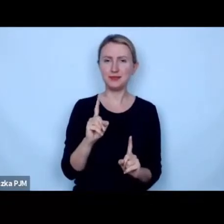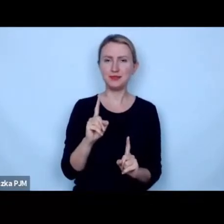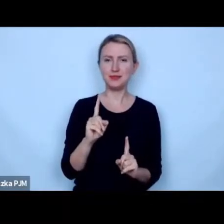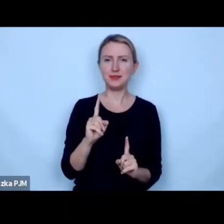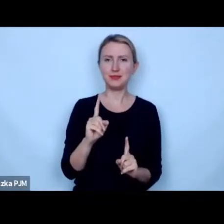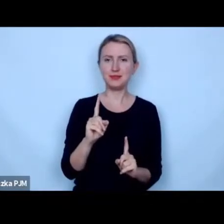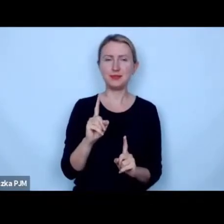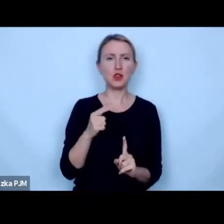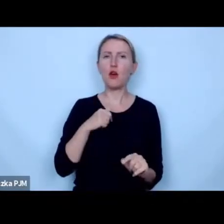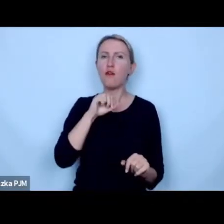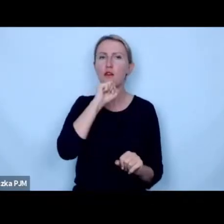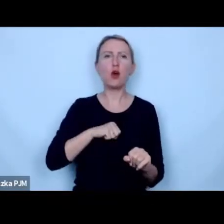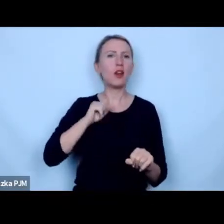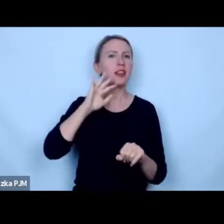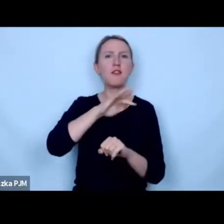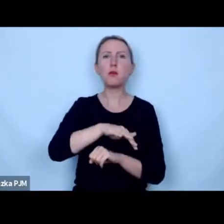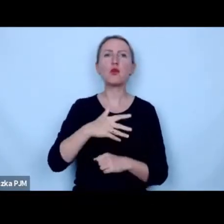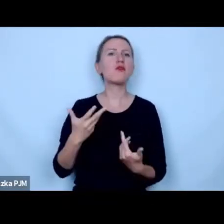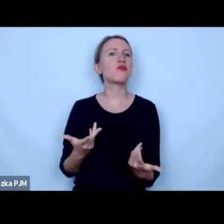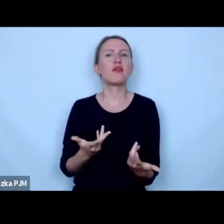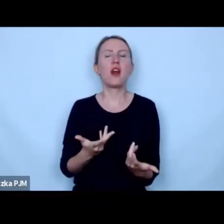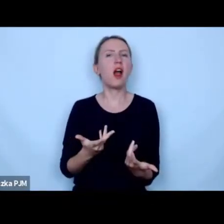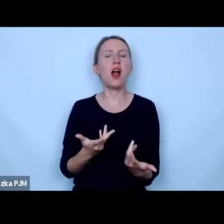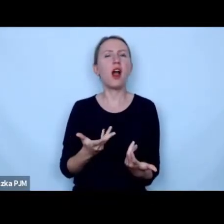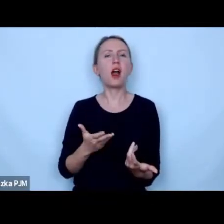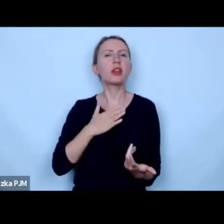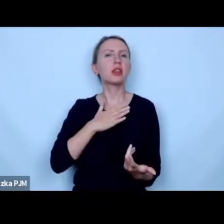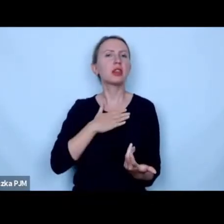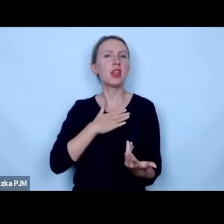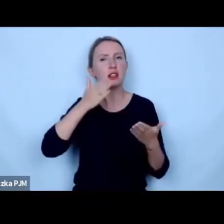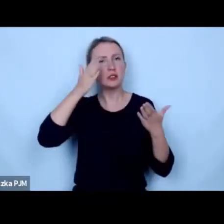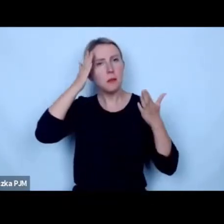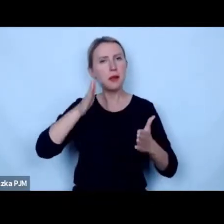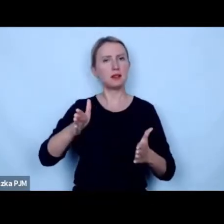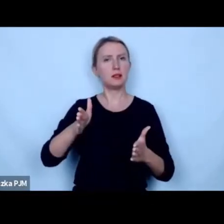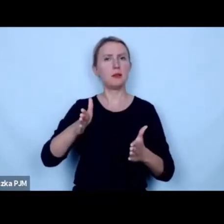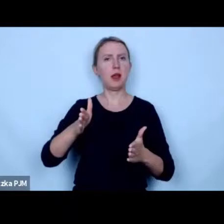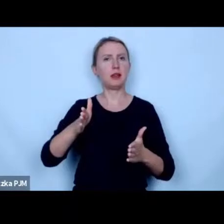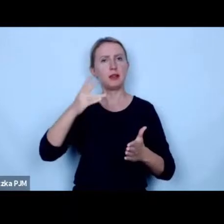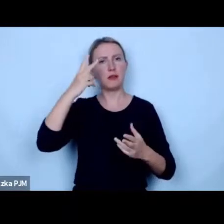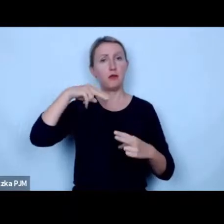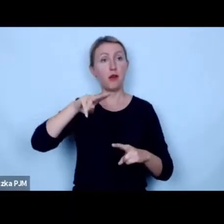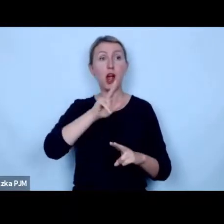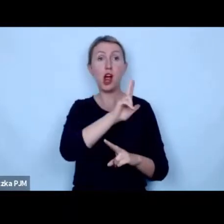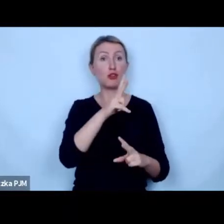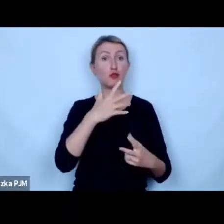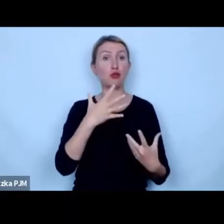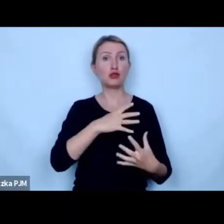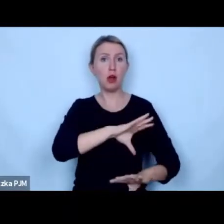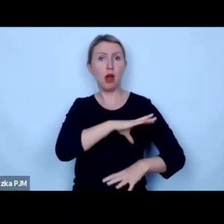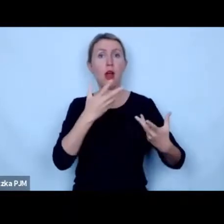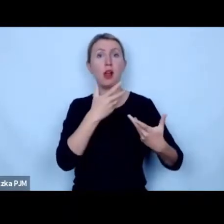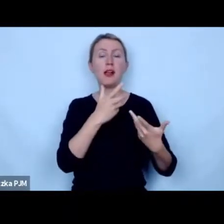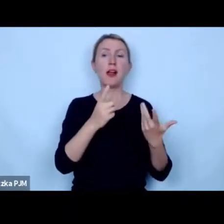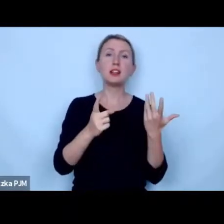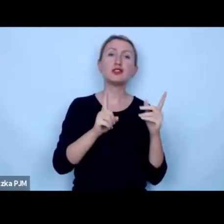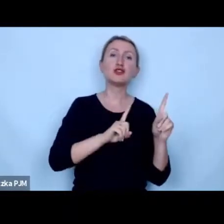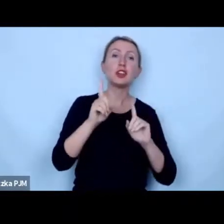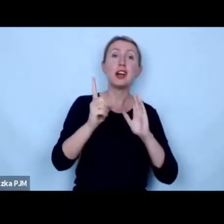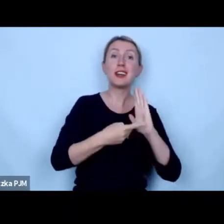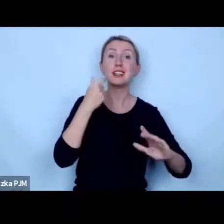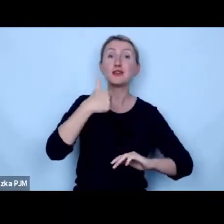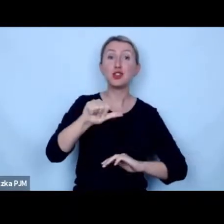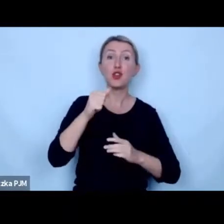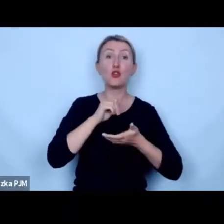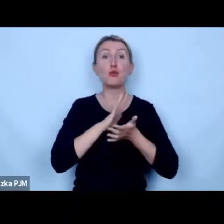nie wpływa to w żaden sposób na to jaka jest nasza perspektywa jeżeli ktoś się oburza na to że raz w tygodniu